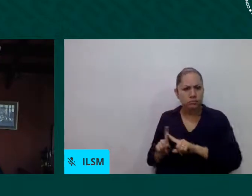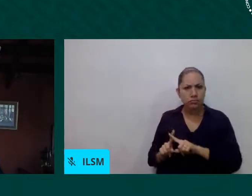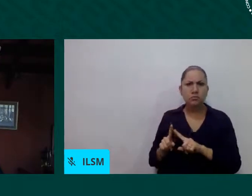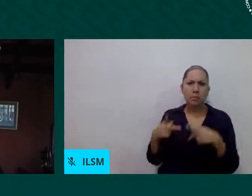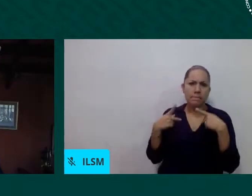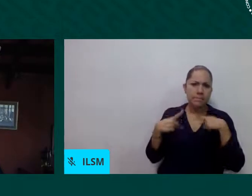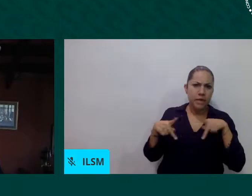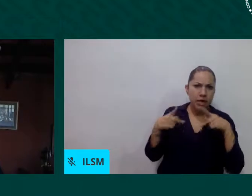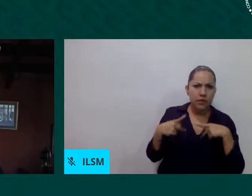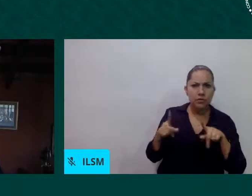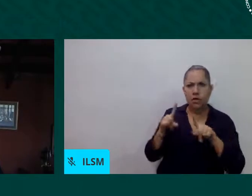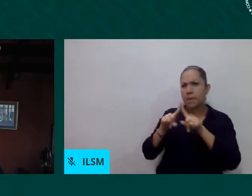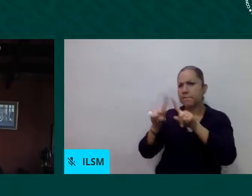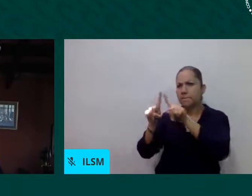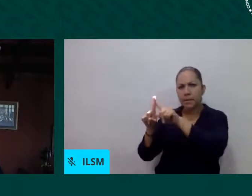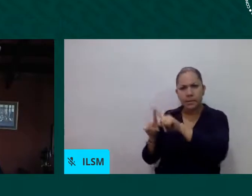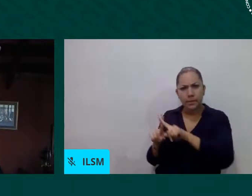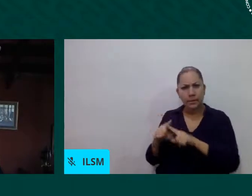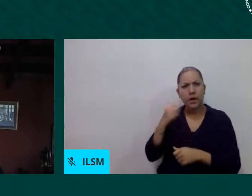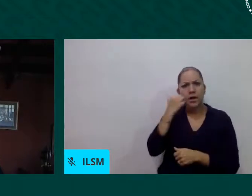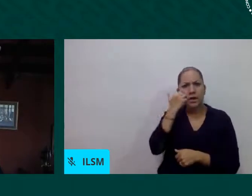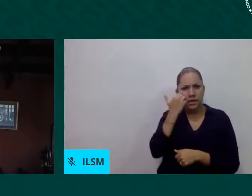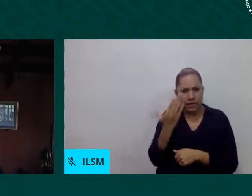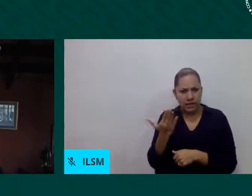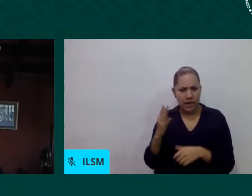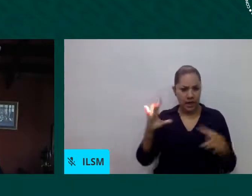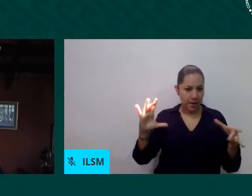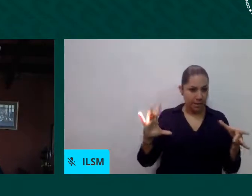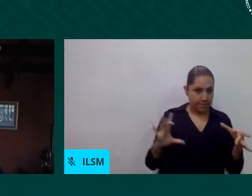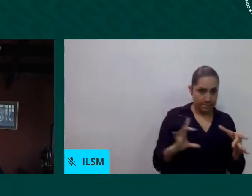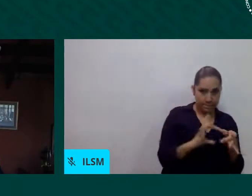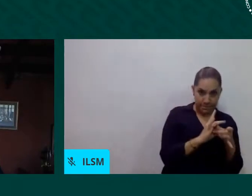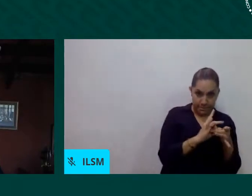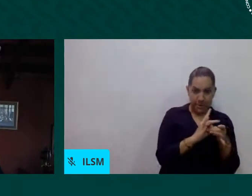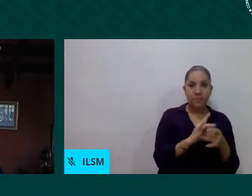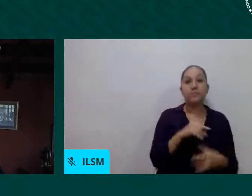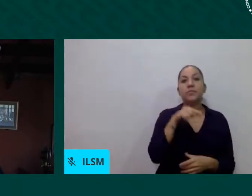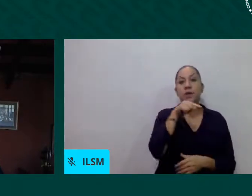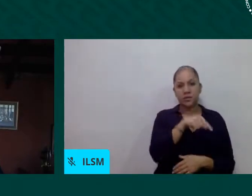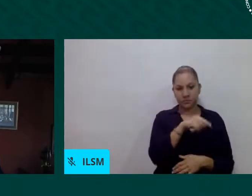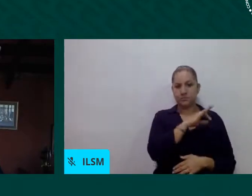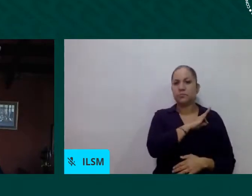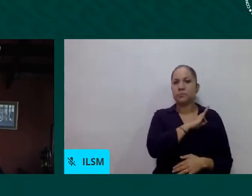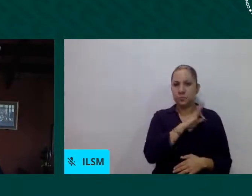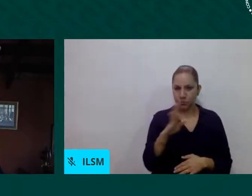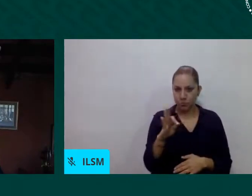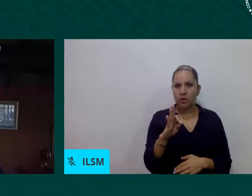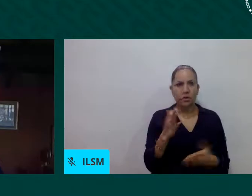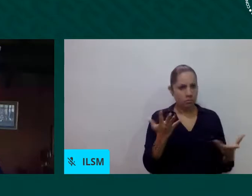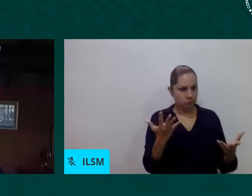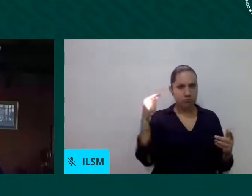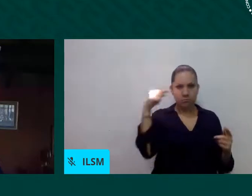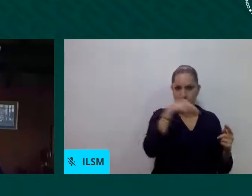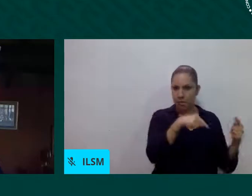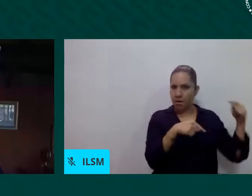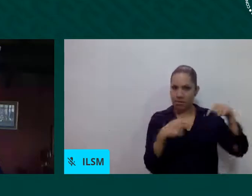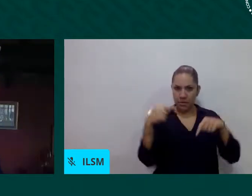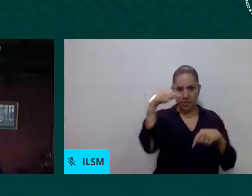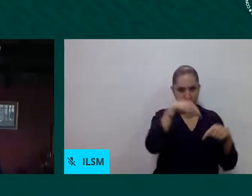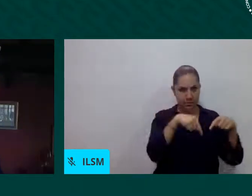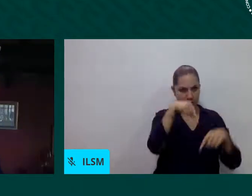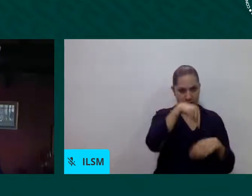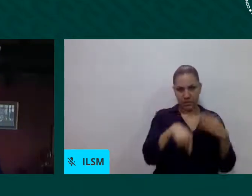en su argentino y en nuestra provincia corta y en nuestra ciudad. Así también hay un